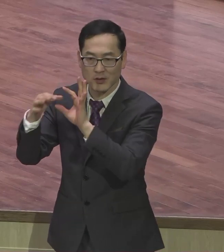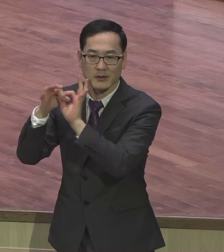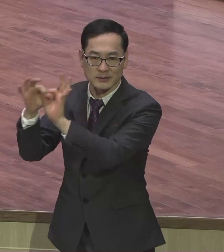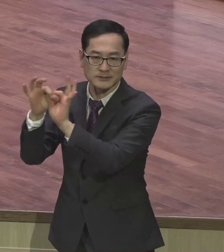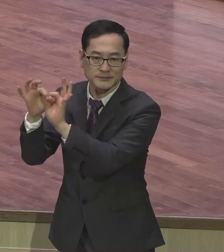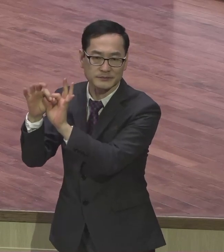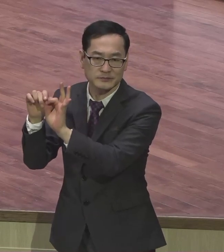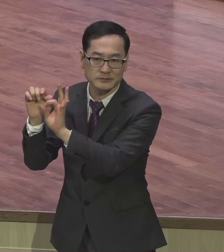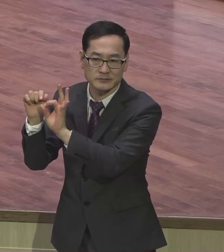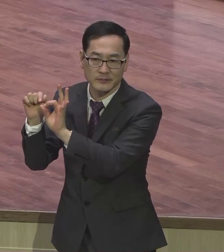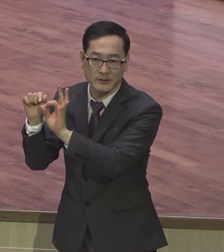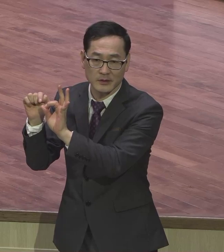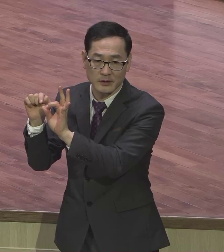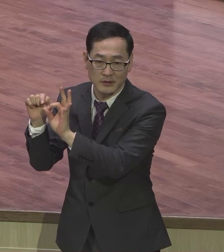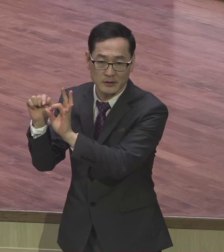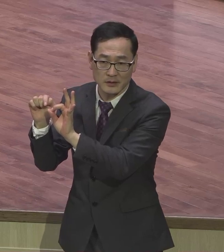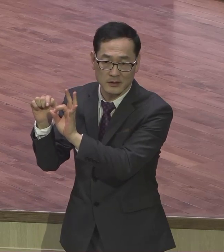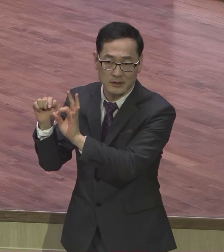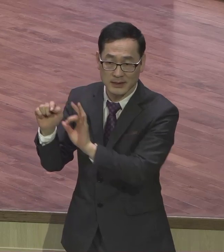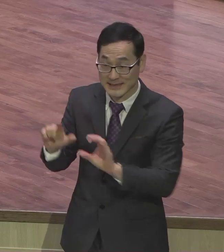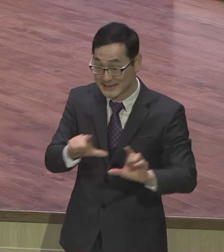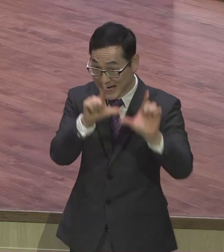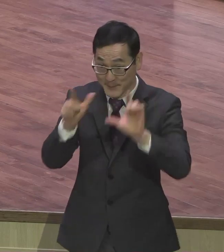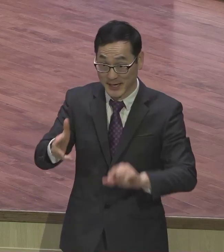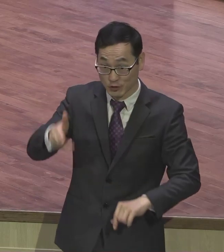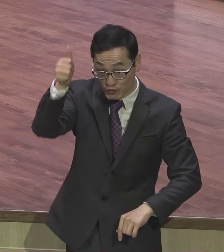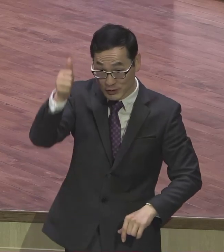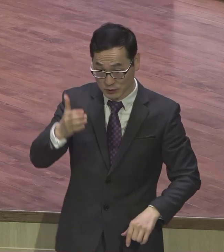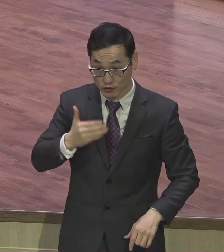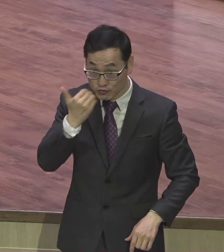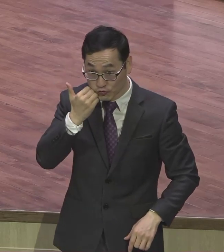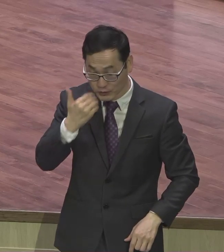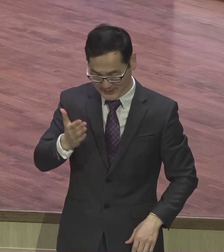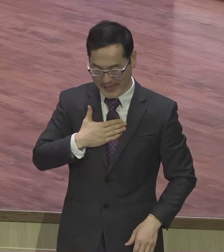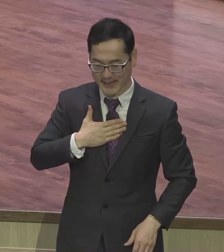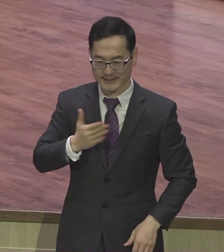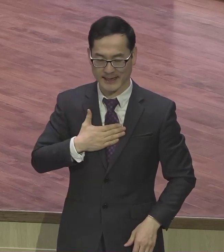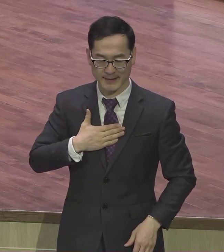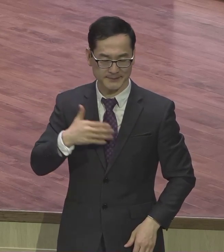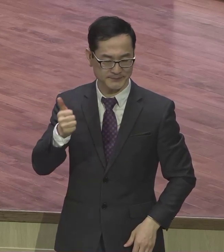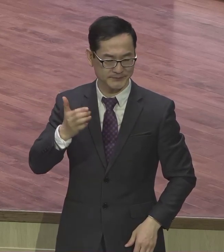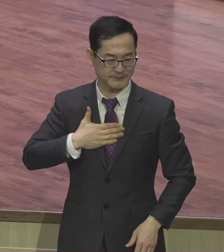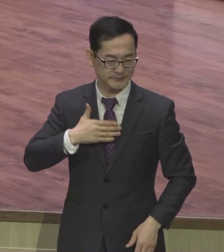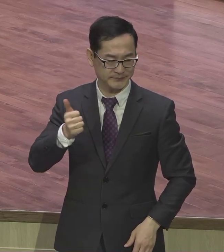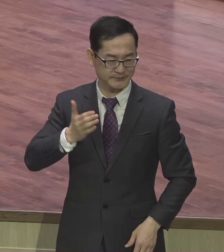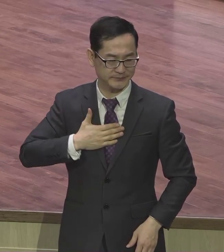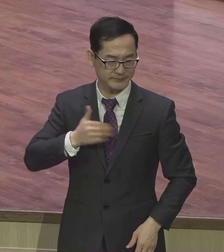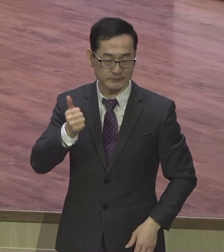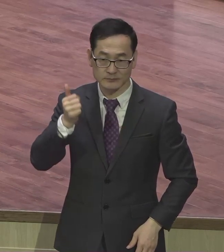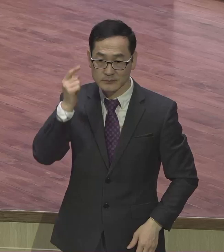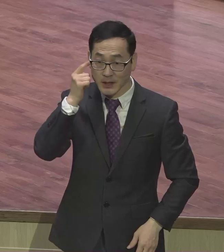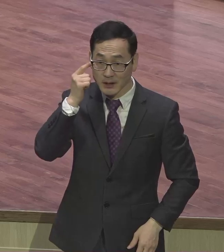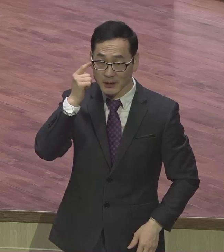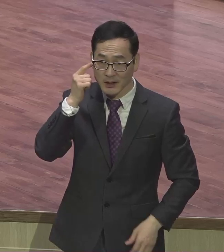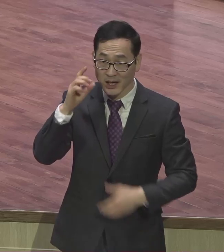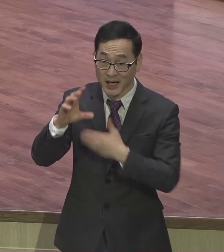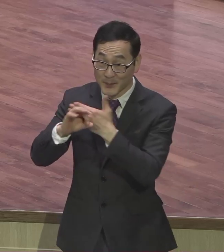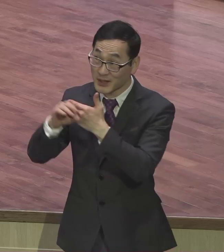삶의 주인이 나 자세니다 나다라고 그렇게 주장하게 되면 하나님과의 관계가